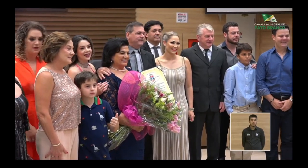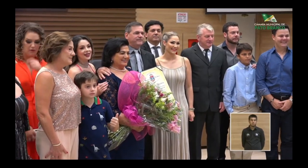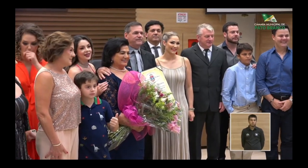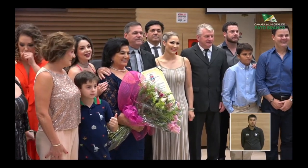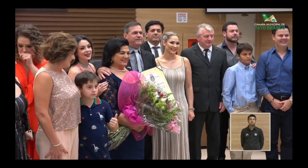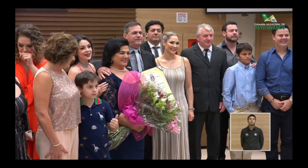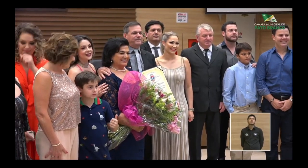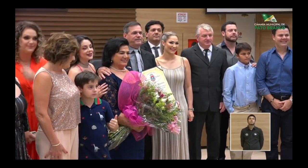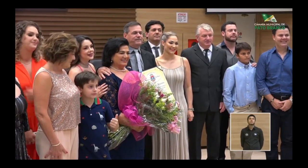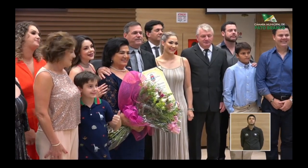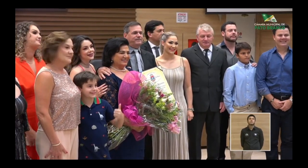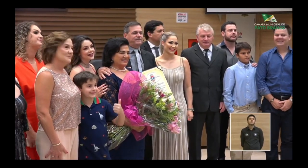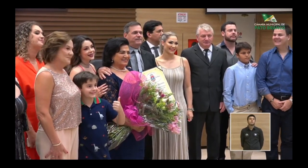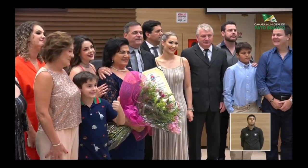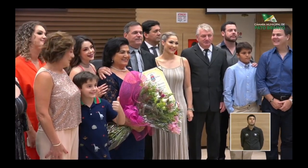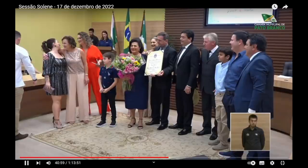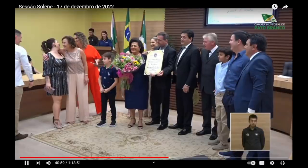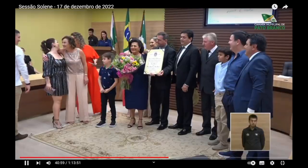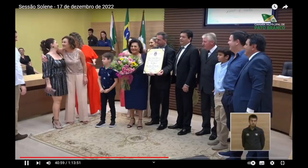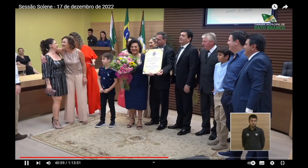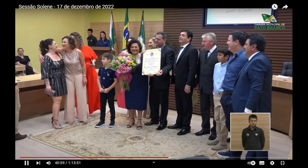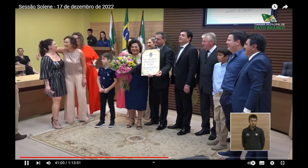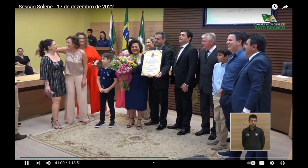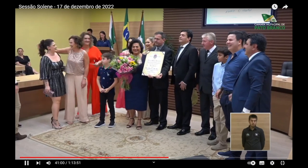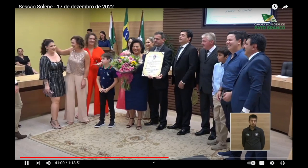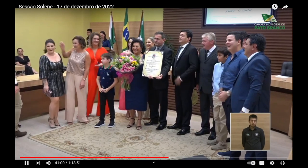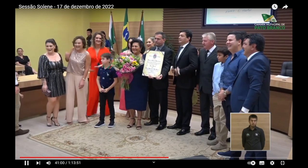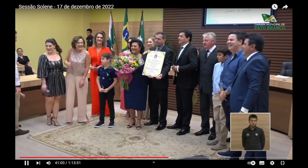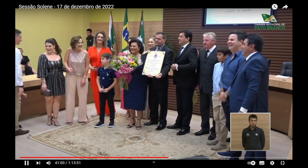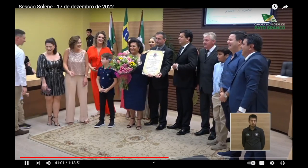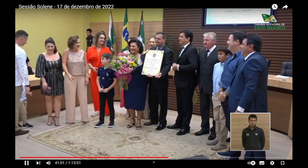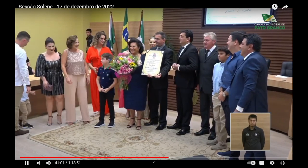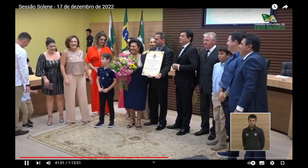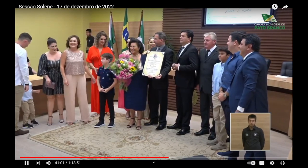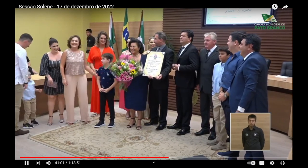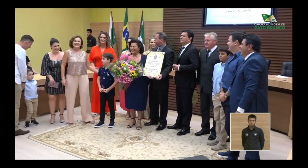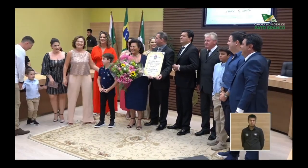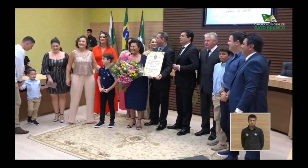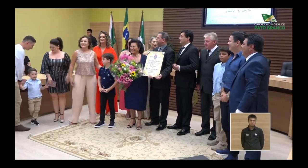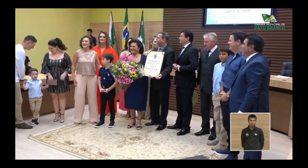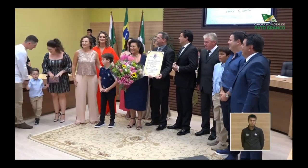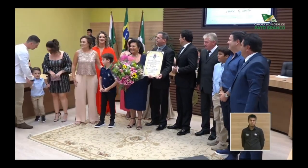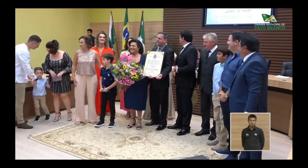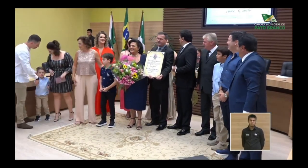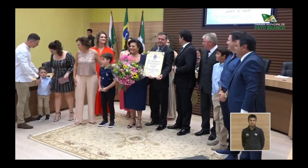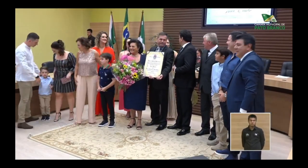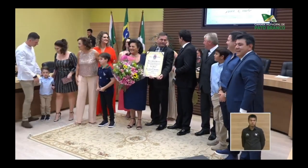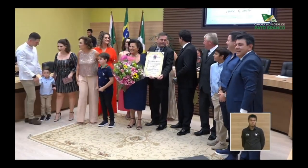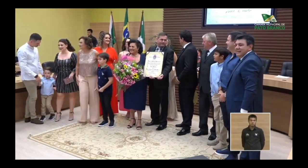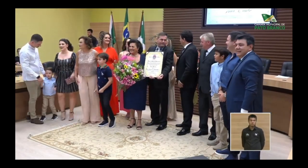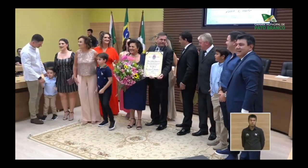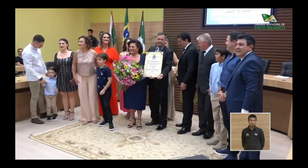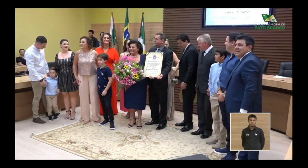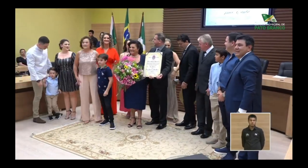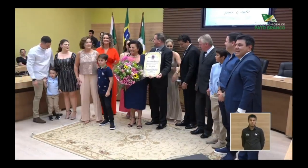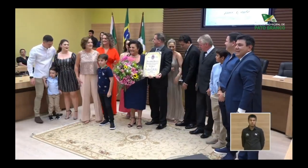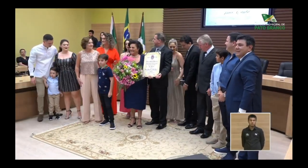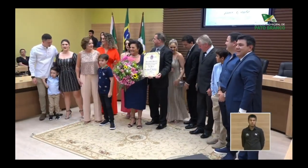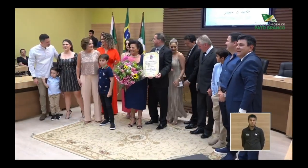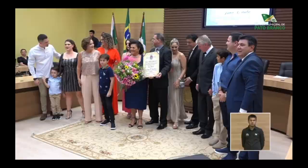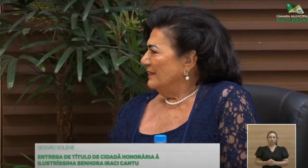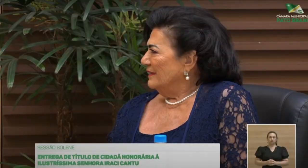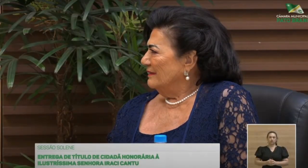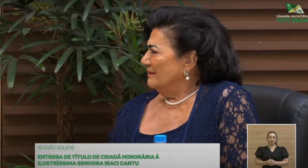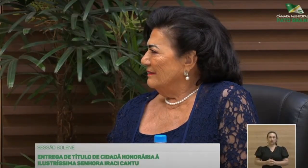Dona Iracy tem quatro filhos, nove netos e seis bisnetos. Entre os filhos, o prefeito de Pato Branco, Robson Cantu.